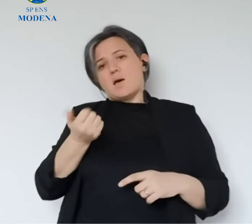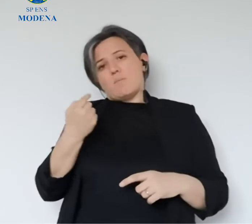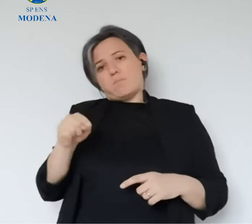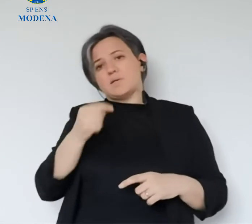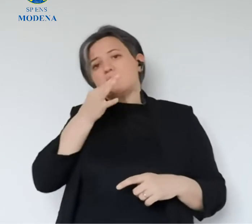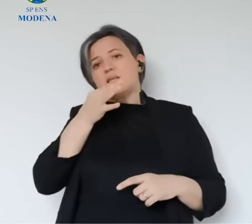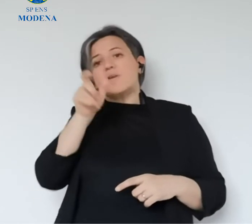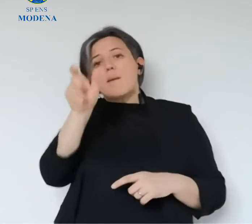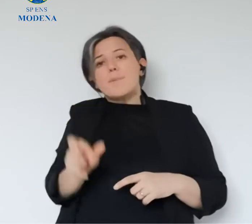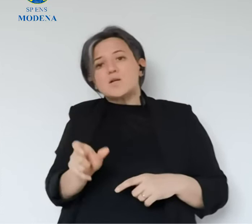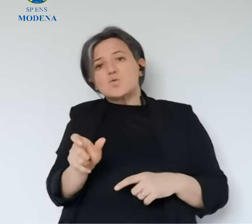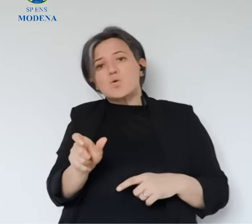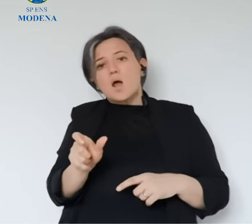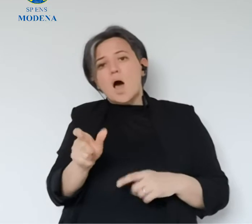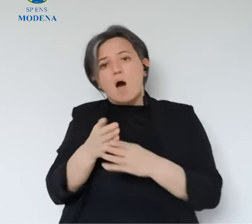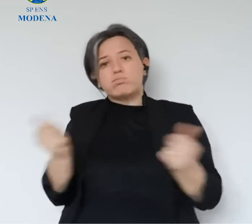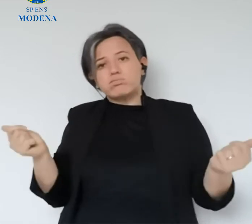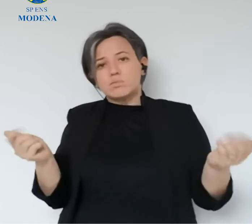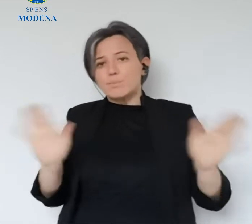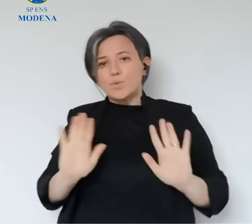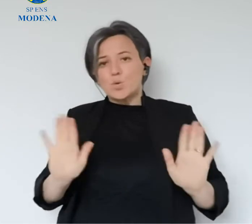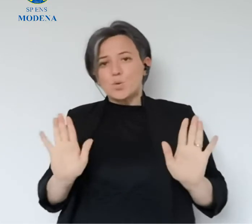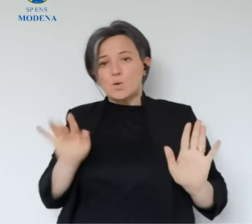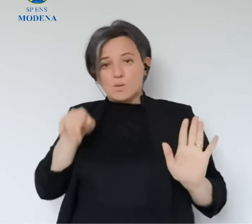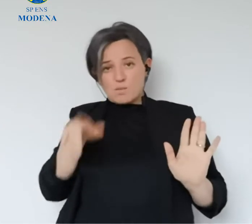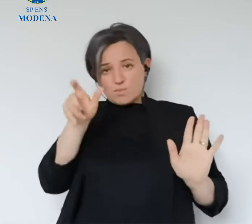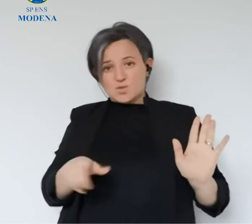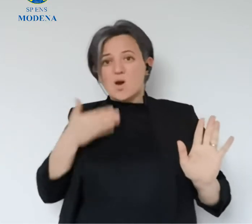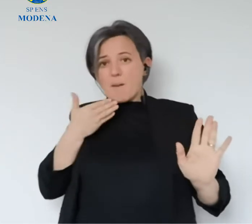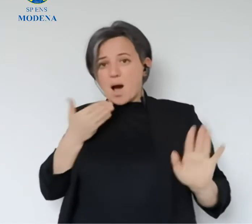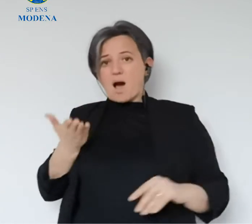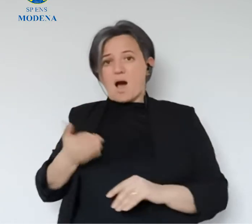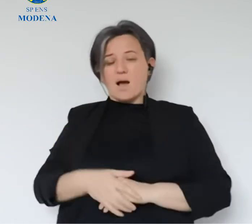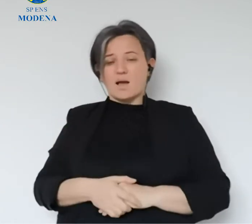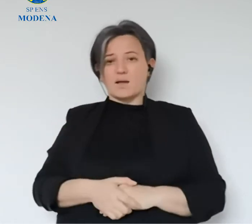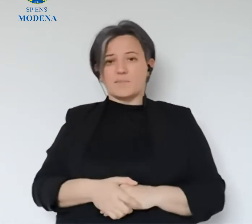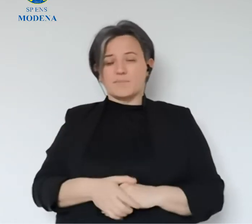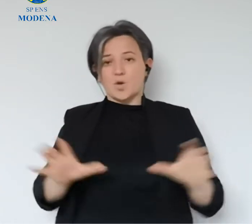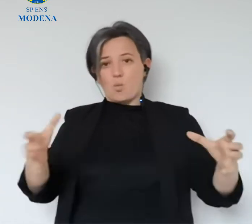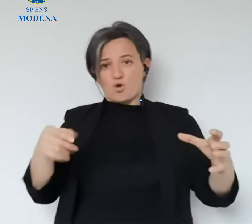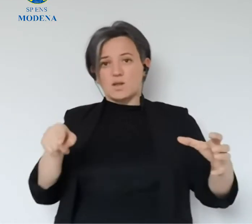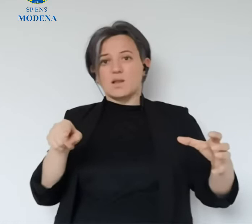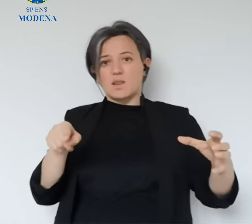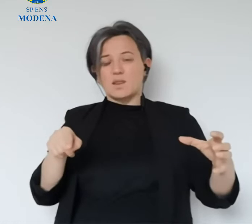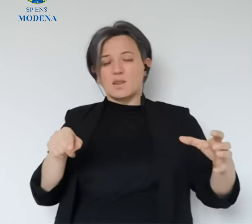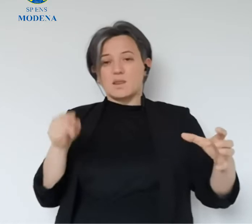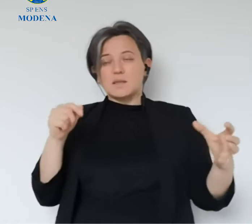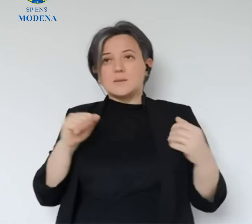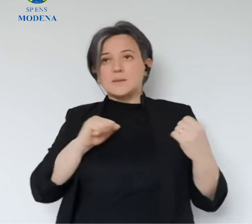un numero, lo dico tutte le volte, è una persona in meno in questa comunità ed è una persona che